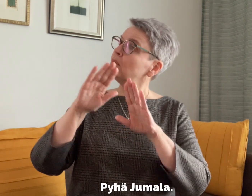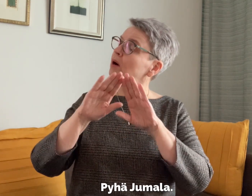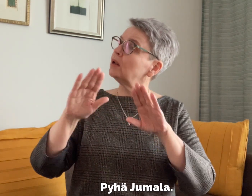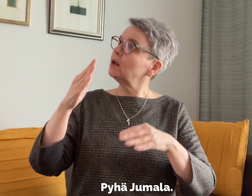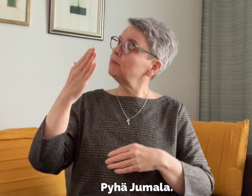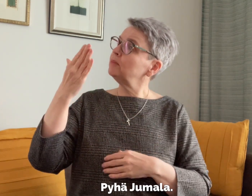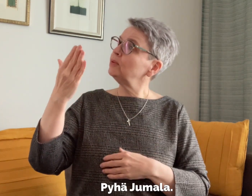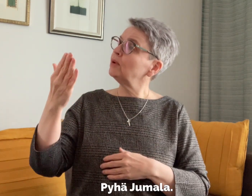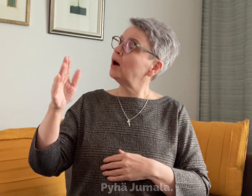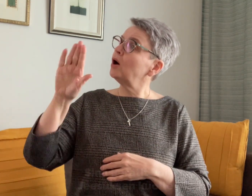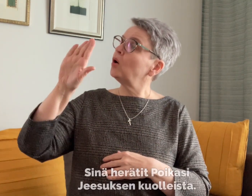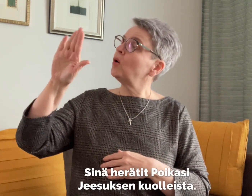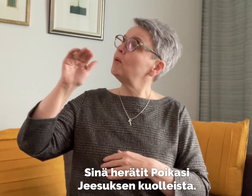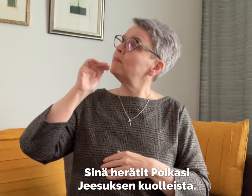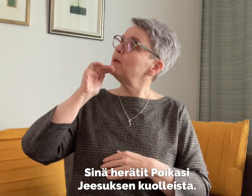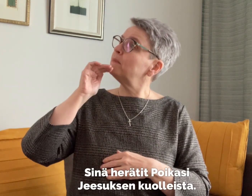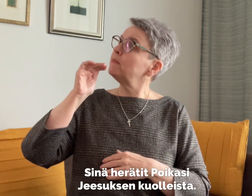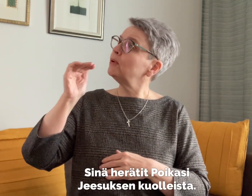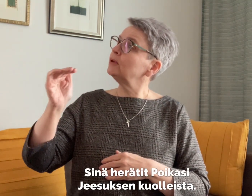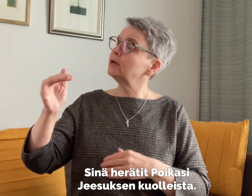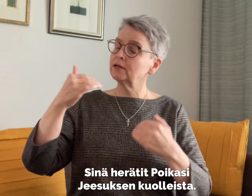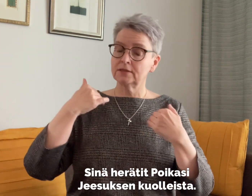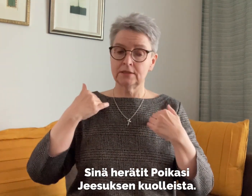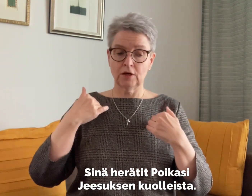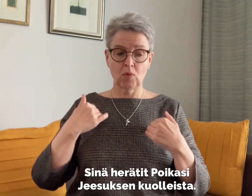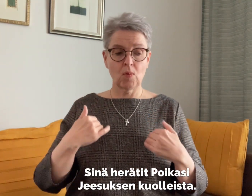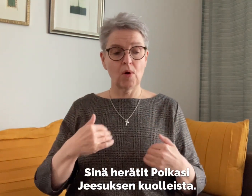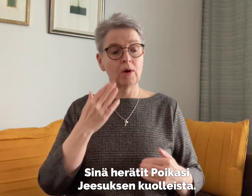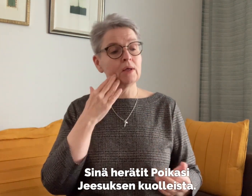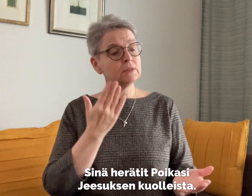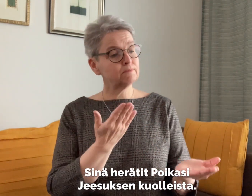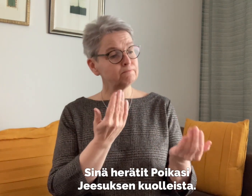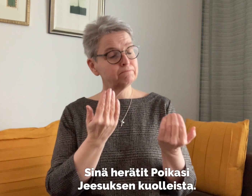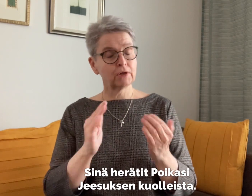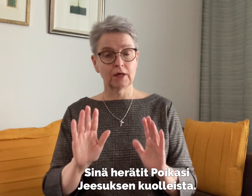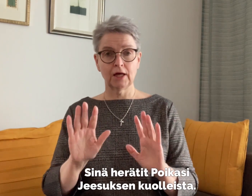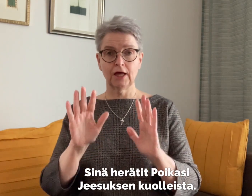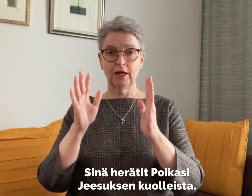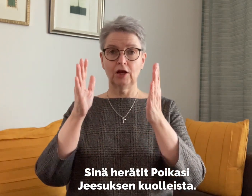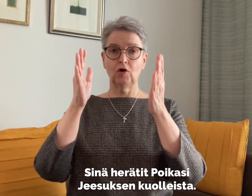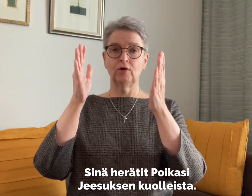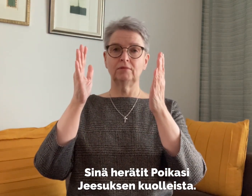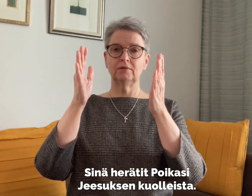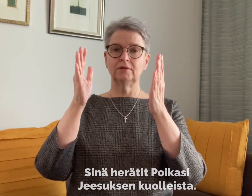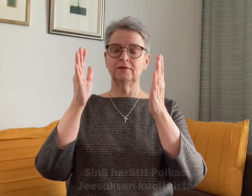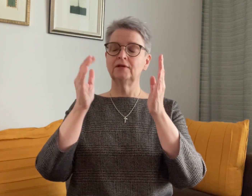Pyhä Jumala, sinä herätit poikasi Jeesuksen kuolleista.